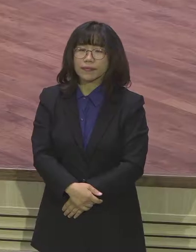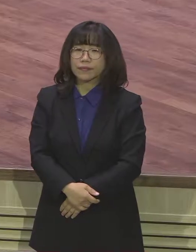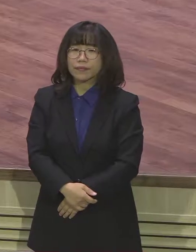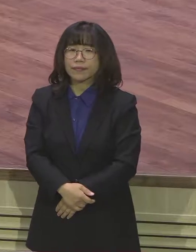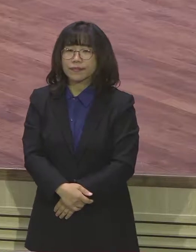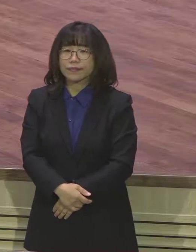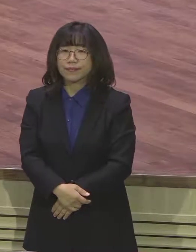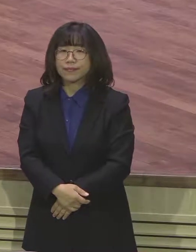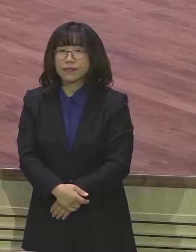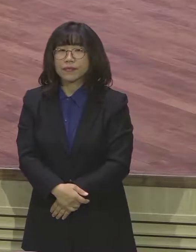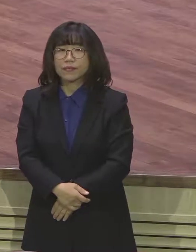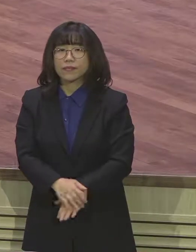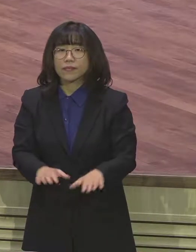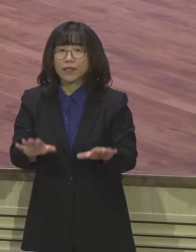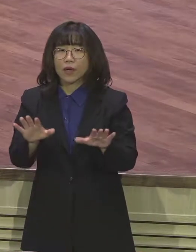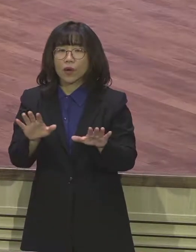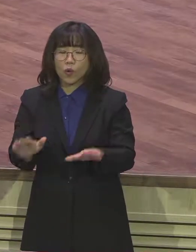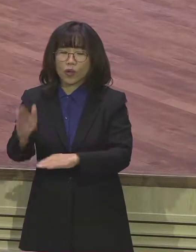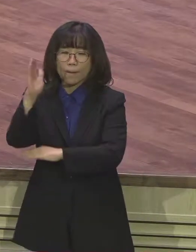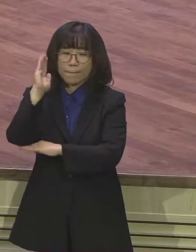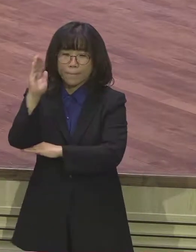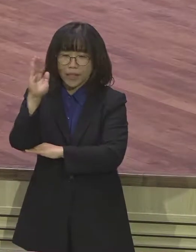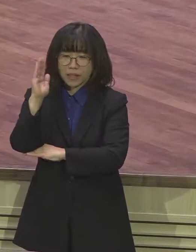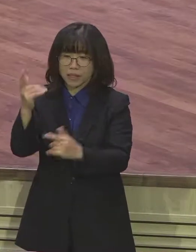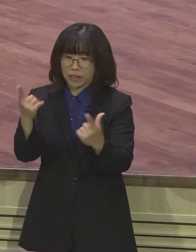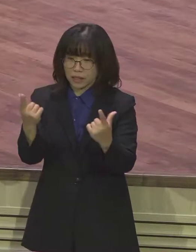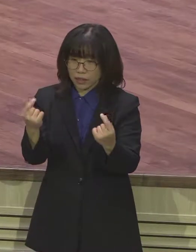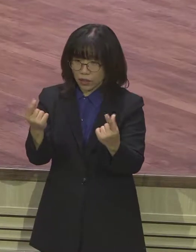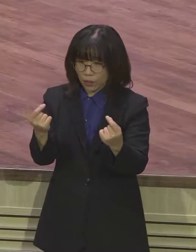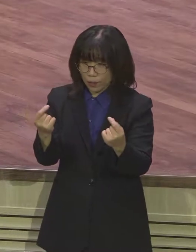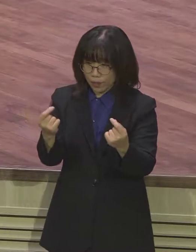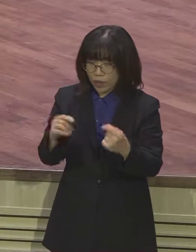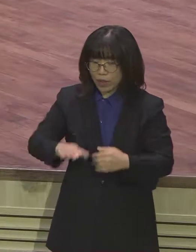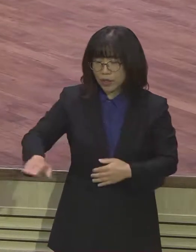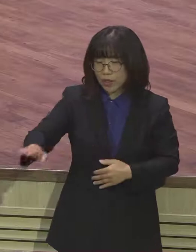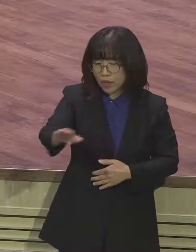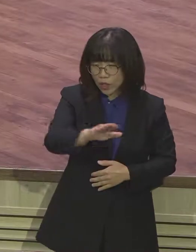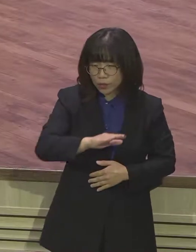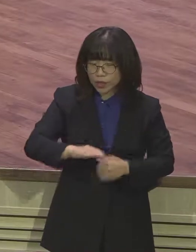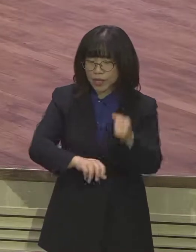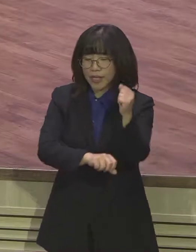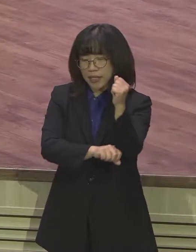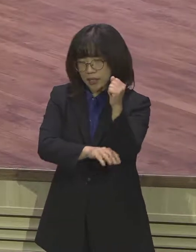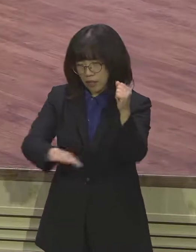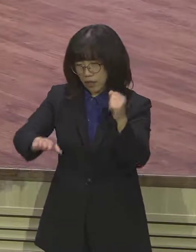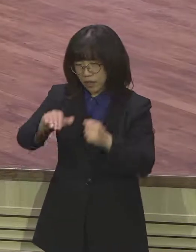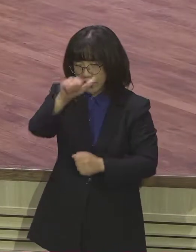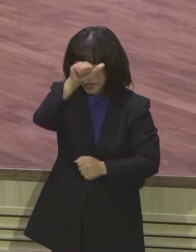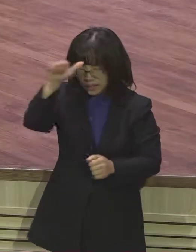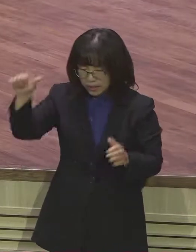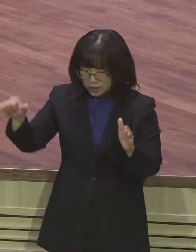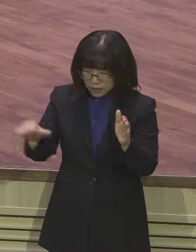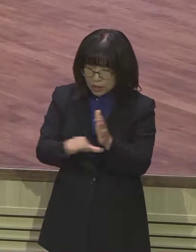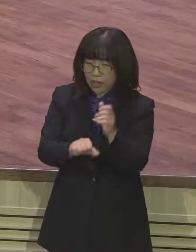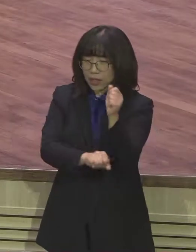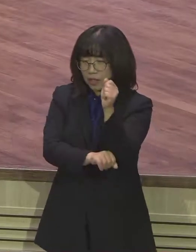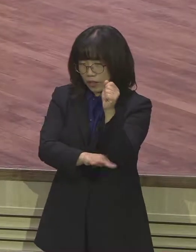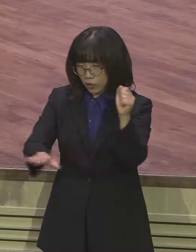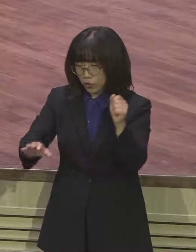오늘 우리에게 주신 금요 강단 말씀 인생의 다림줄 그리고 주일 강단 말씀 우리가 품어야 할 마음 우리